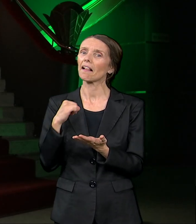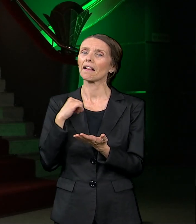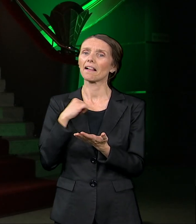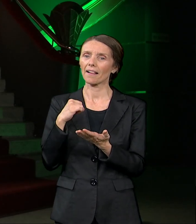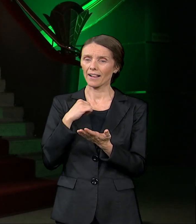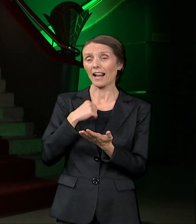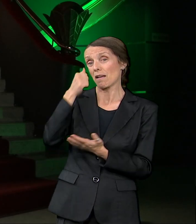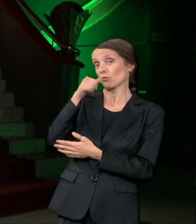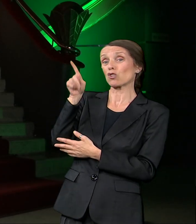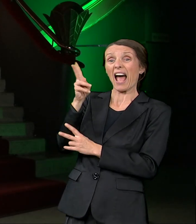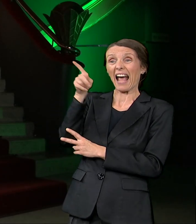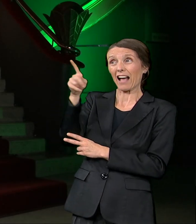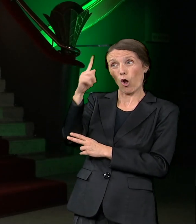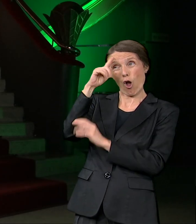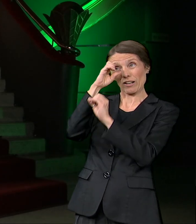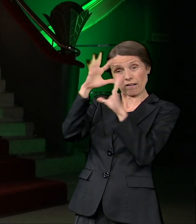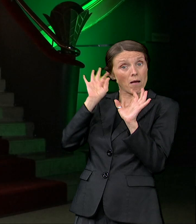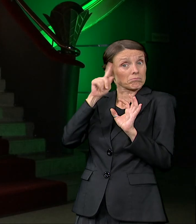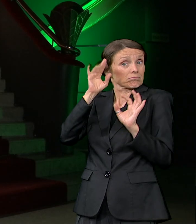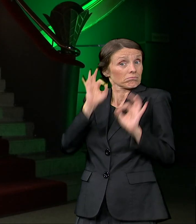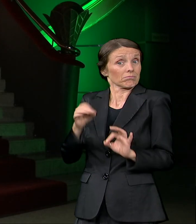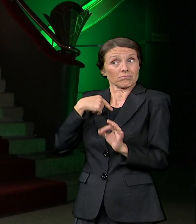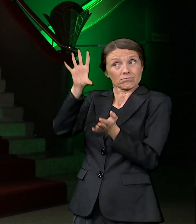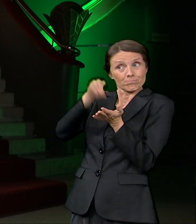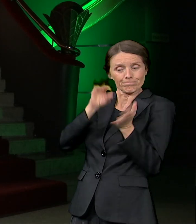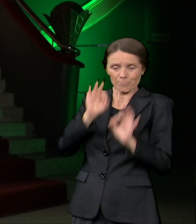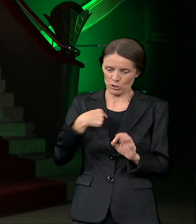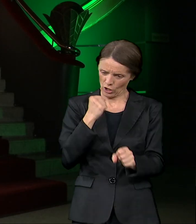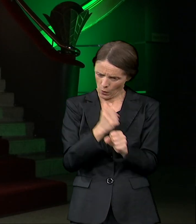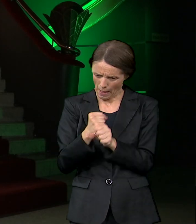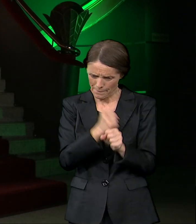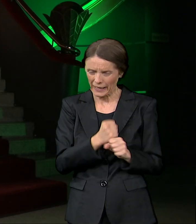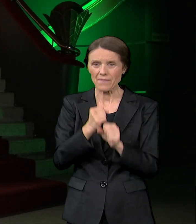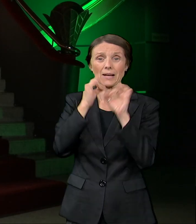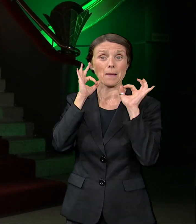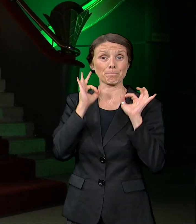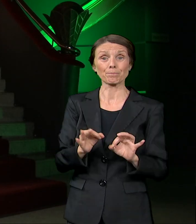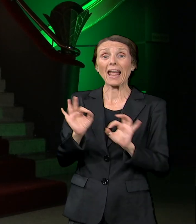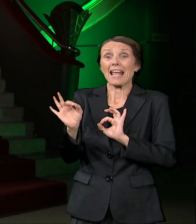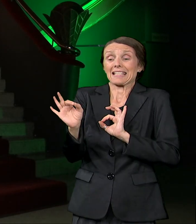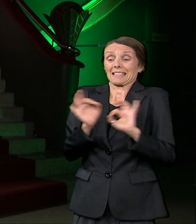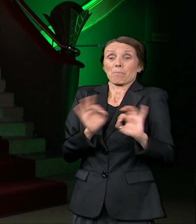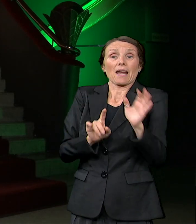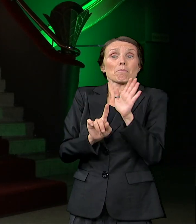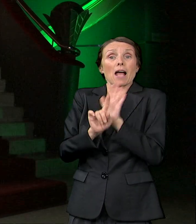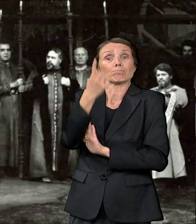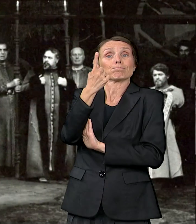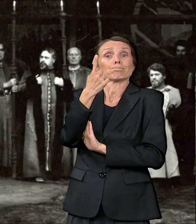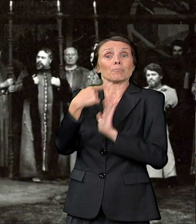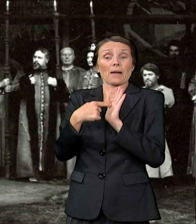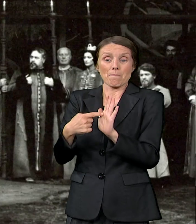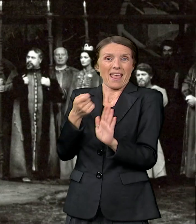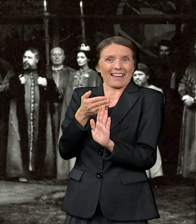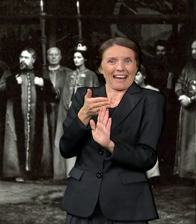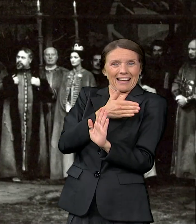izvela onako tačno kako je on želao. Međutim, pred premijeru on je ušao u garderobu, tu su